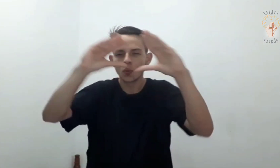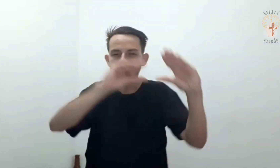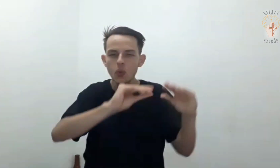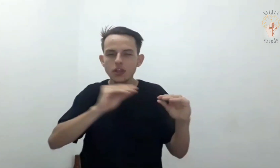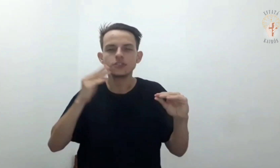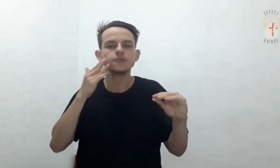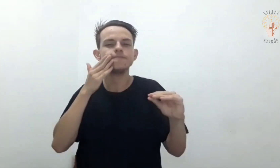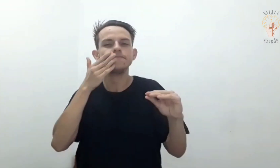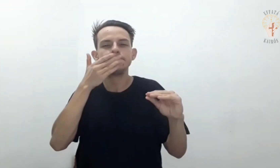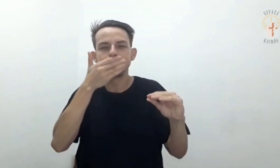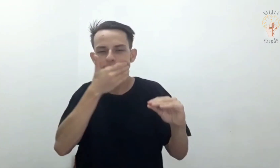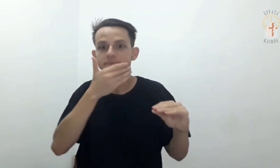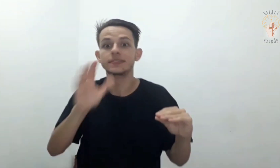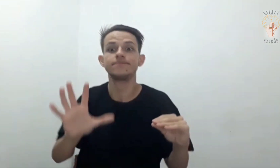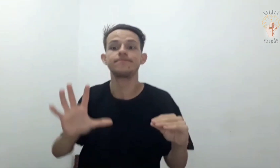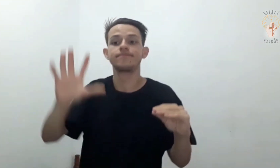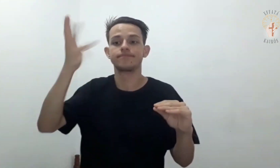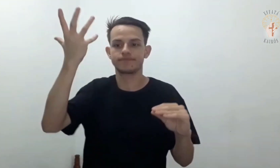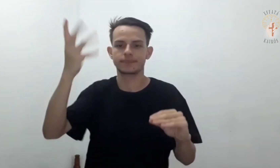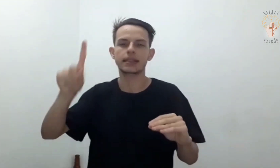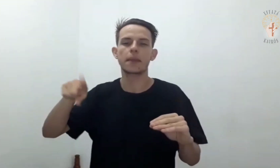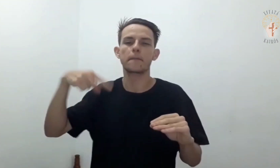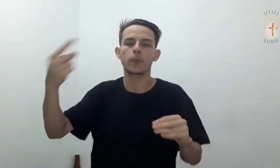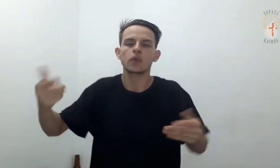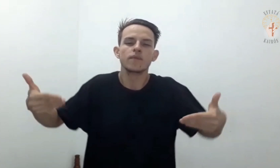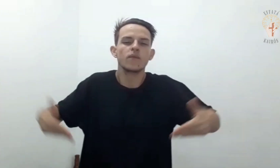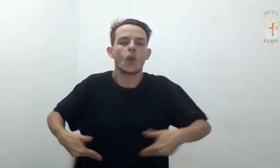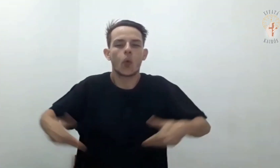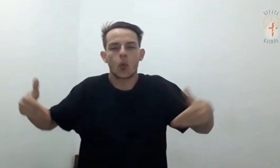e depois disso teve fome.